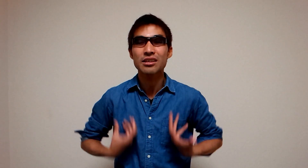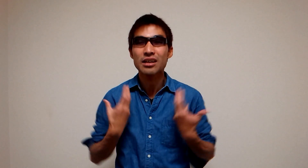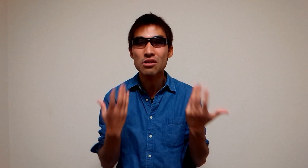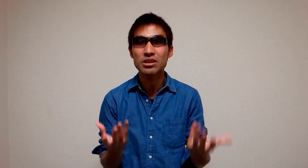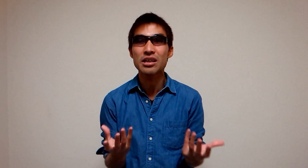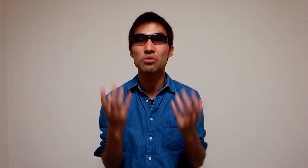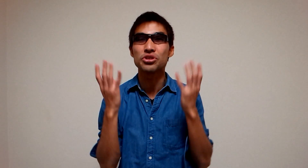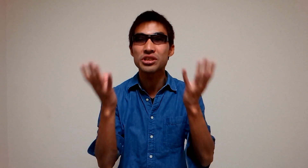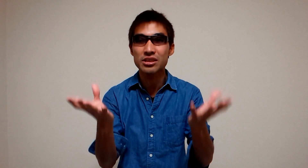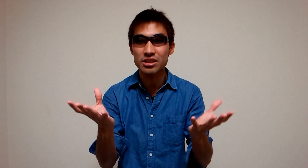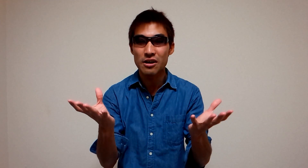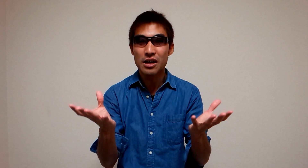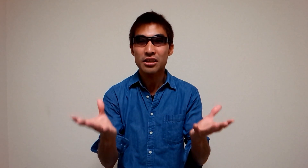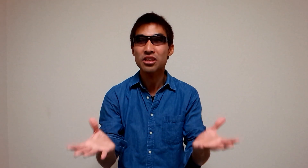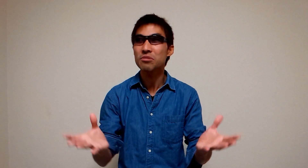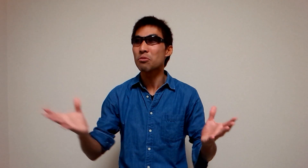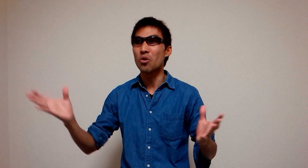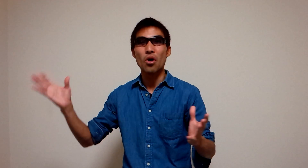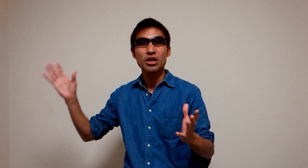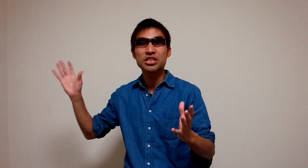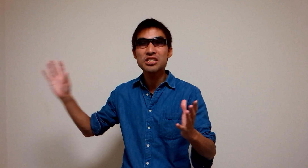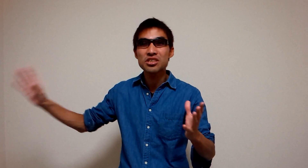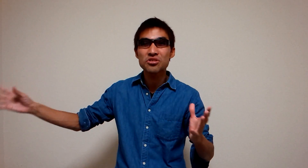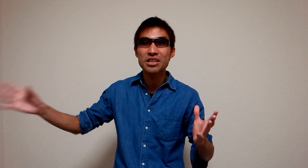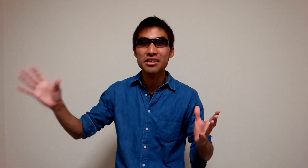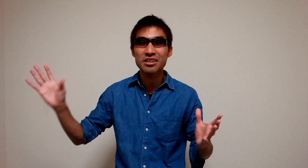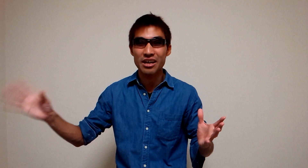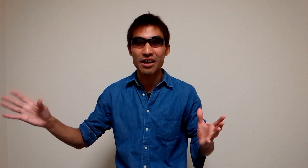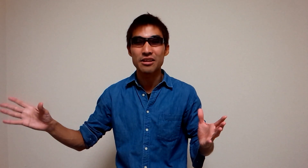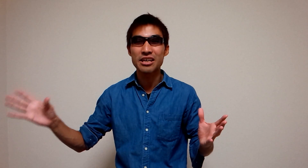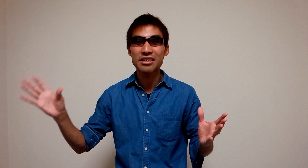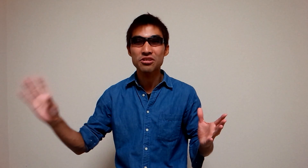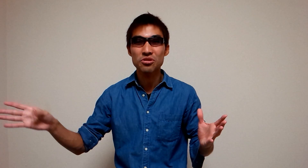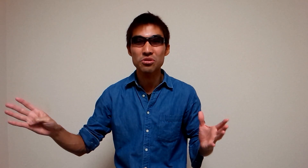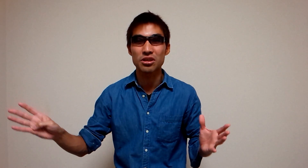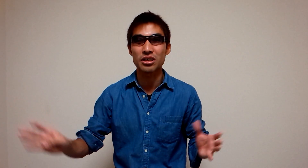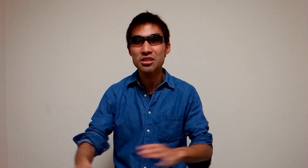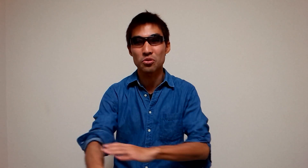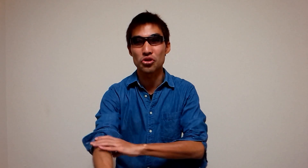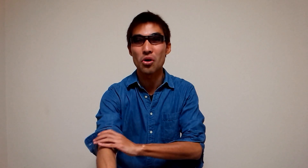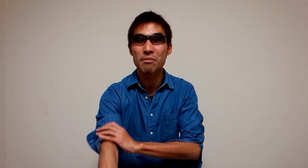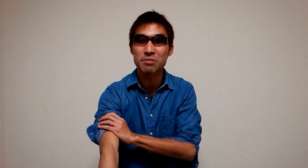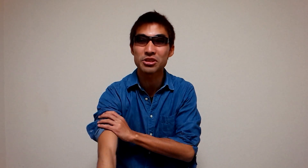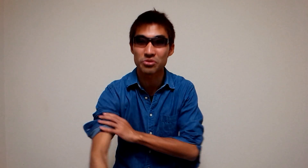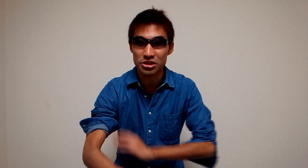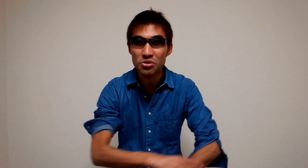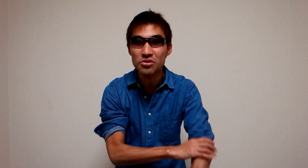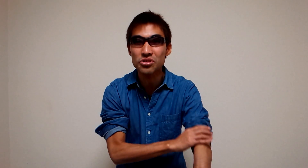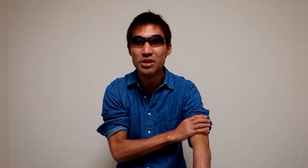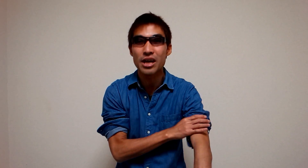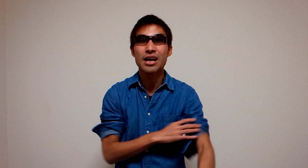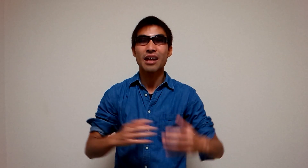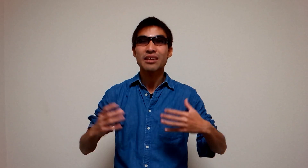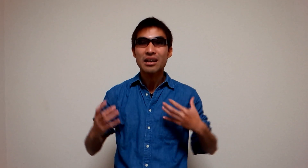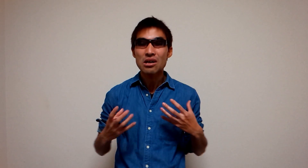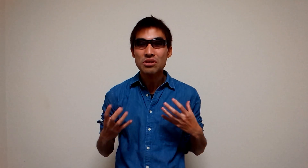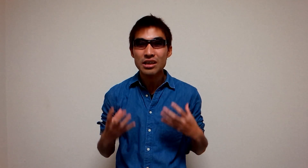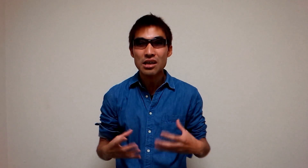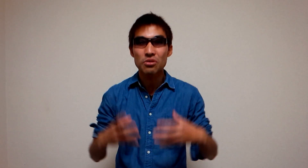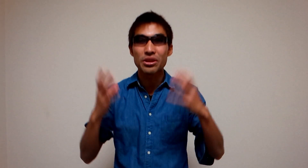戦う機会を失っちゃう例えばもう一日中寝てて寝てる人っていうのは筋力弱まりますよねそれと一緒で戦う機会を